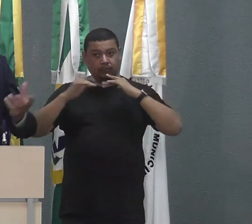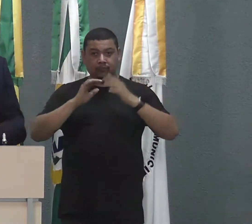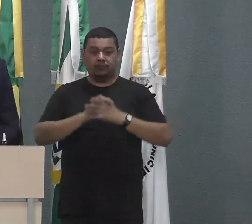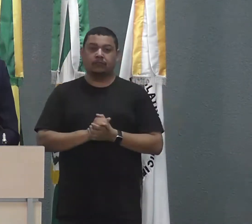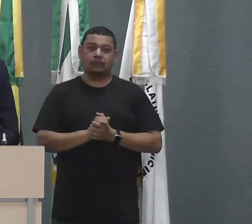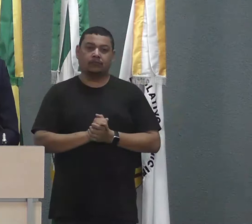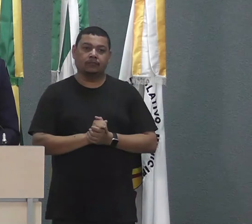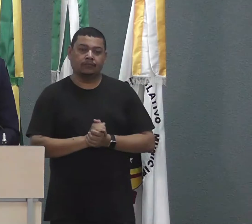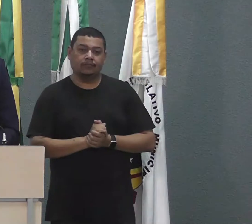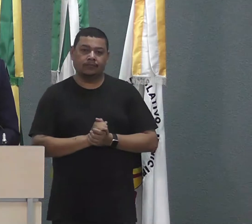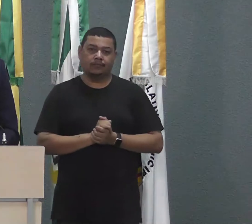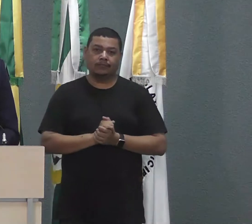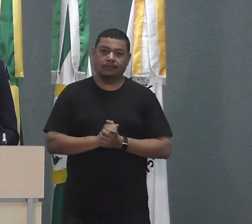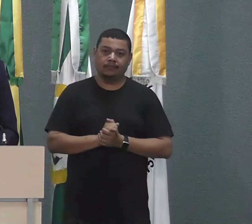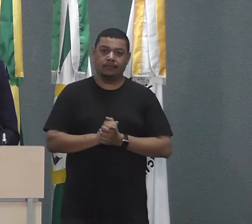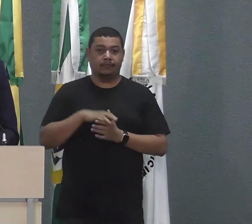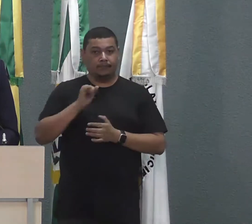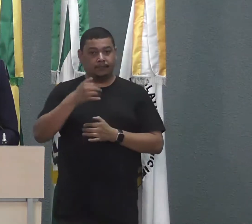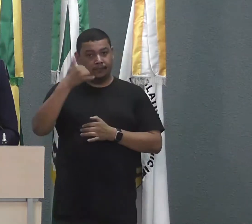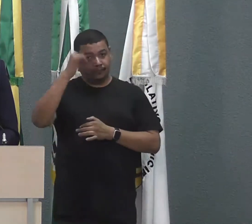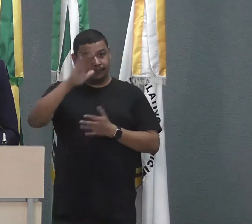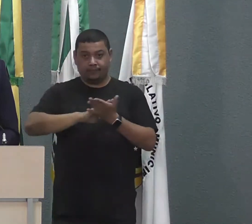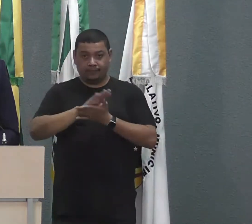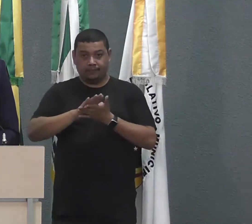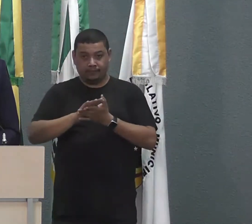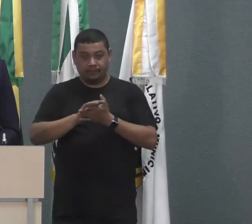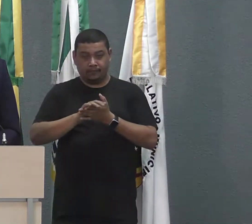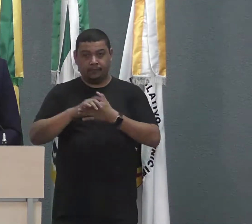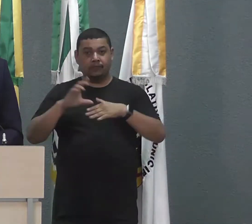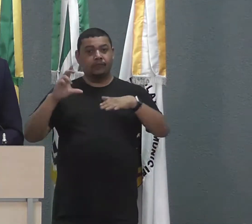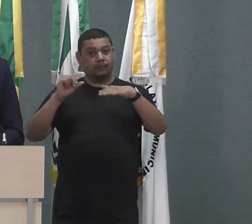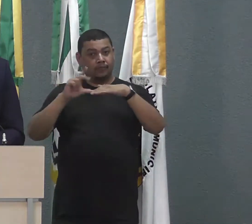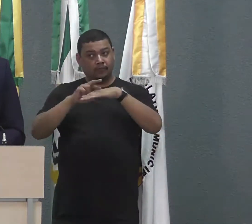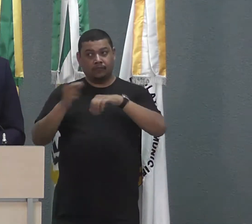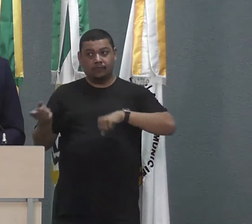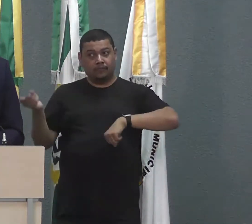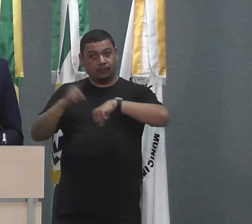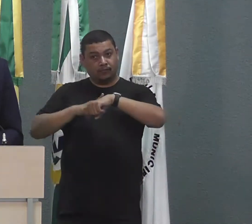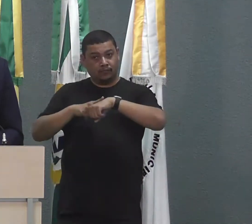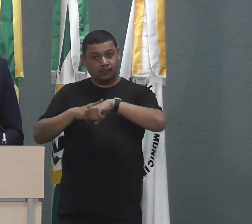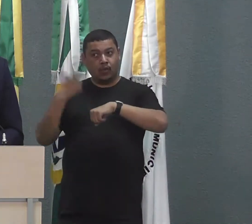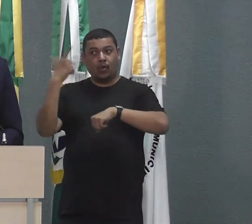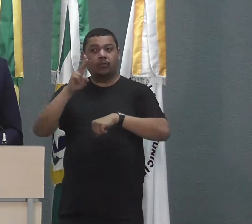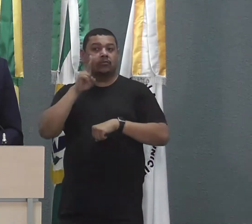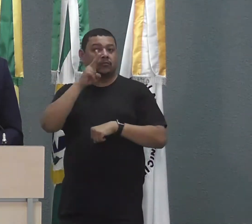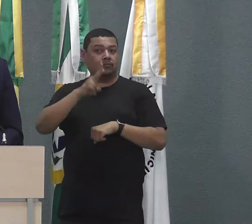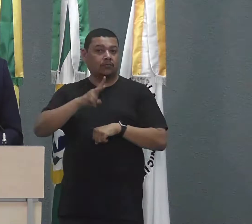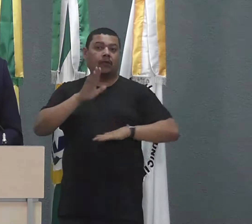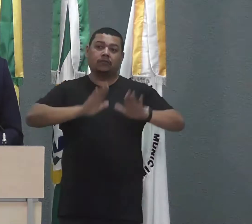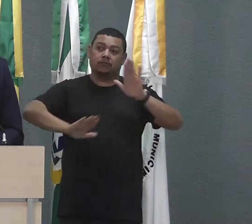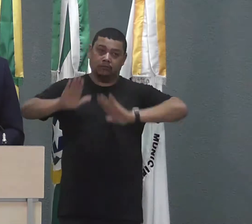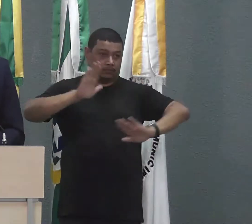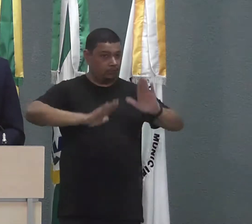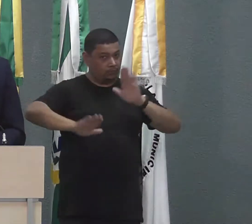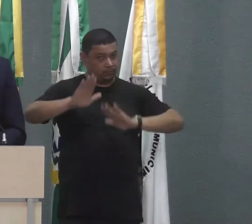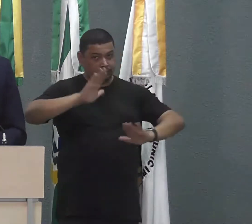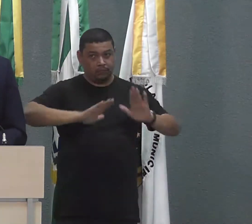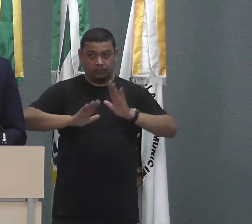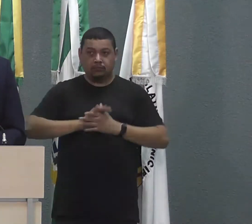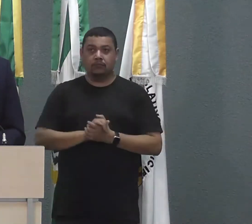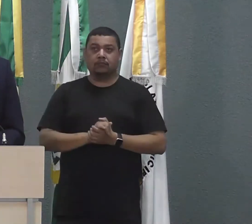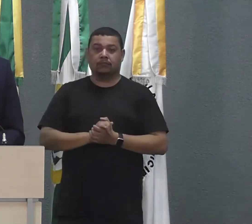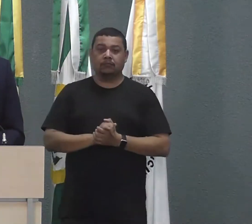não se cuidar, ele volta. ele volta, tá? Vamos cuidar. É um pedido aí do vereador Meduim.